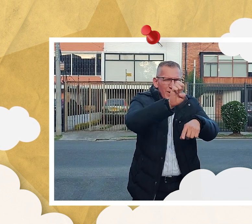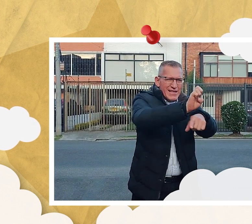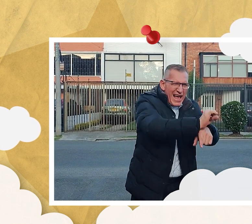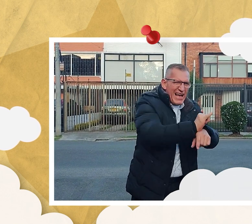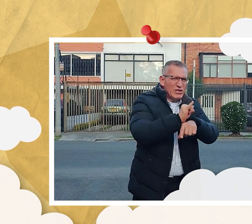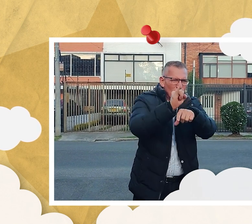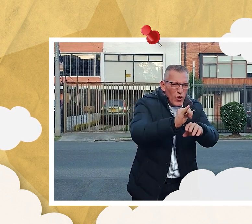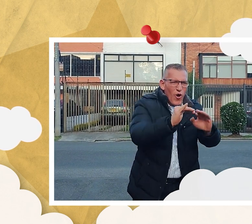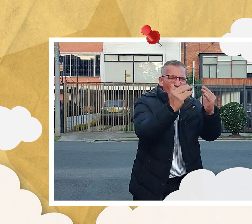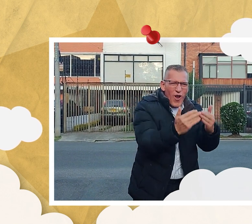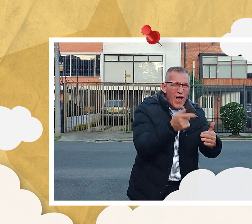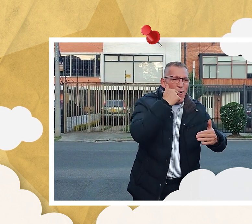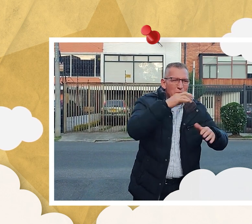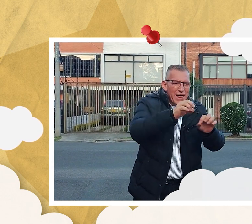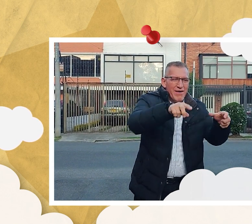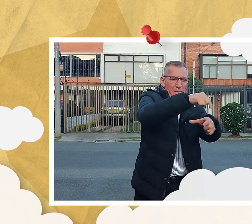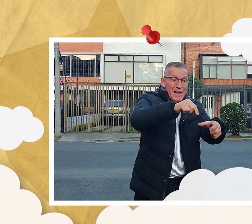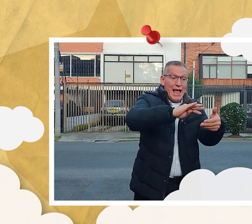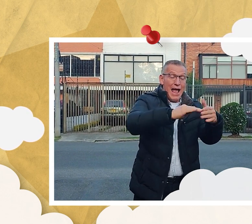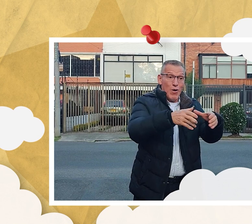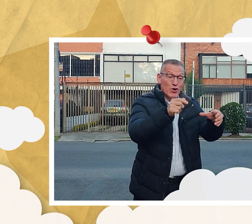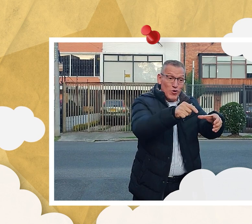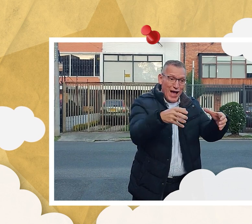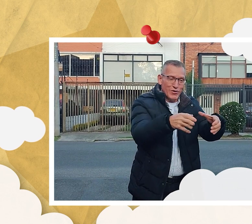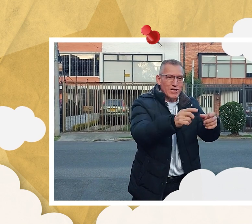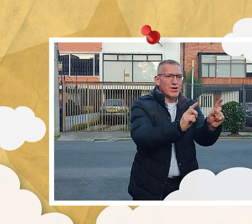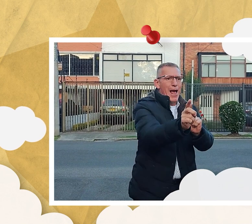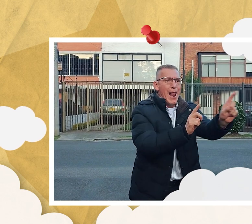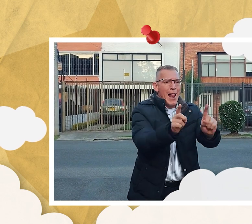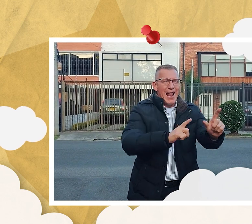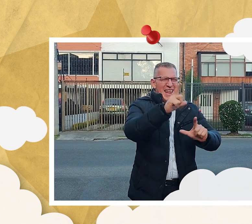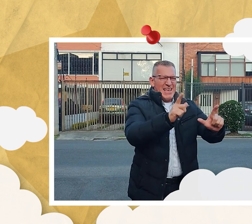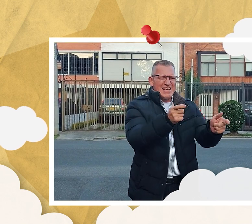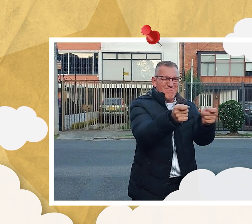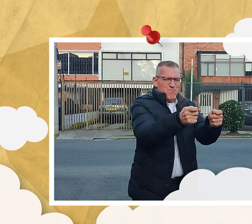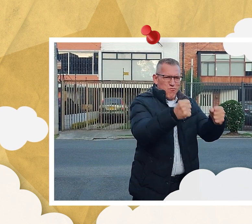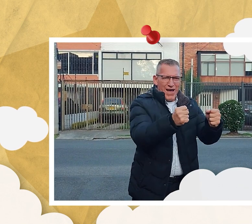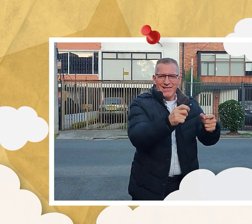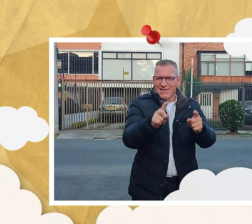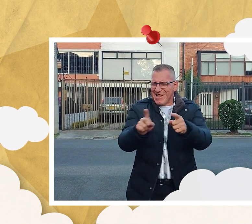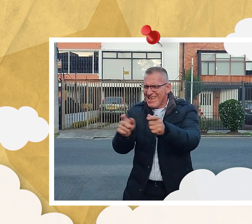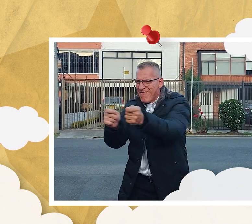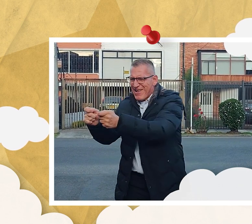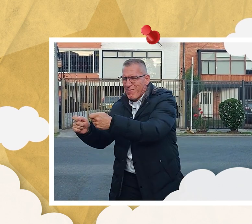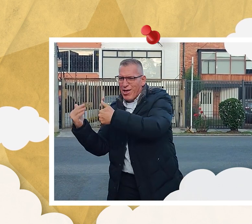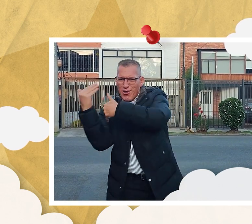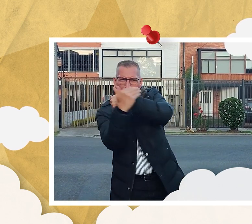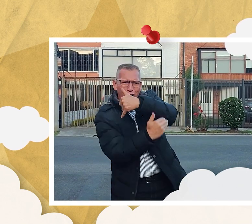las instituciones, los colegios y los padres de familia. Sueño con que tengamos líderes fuertes en toda